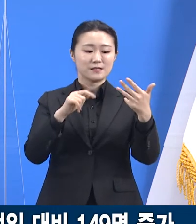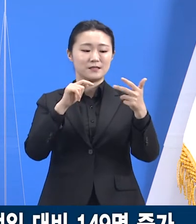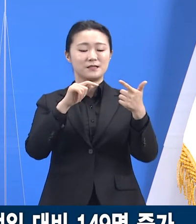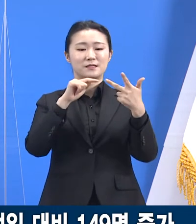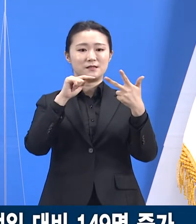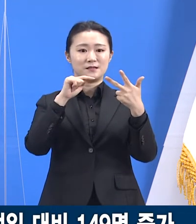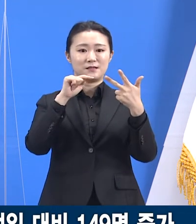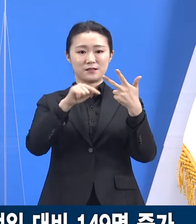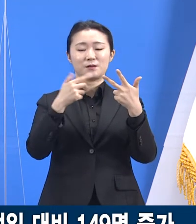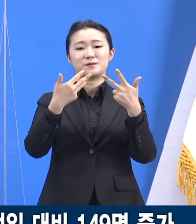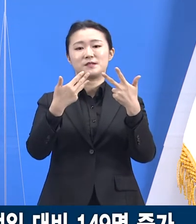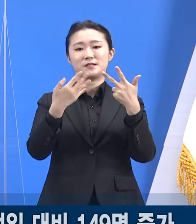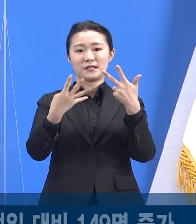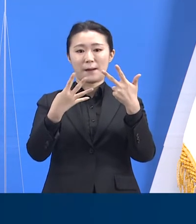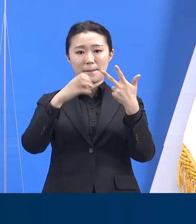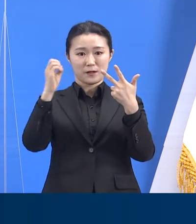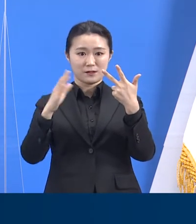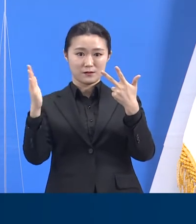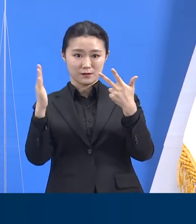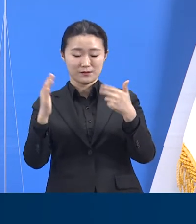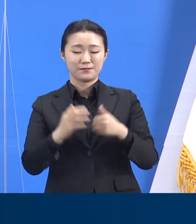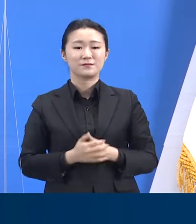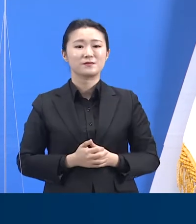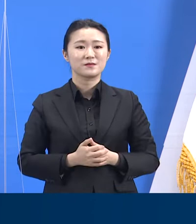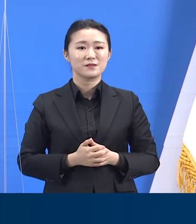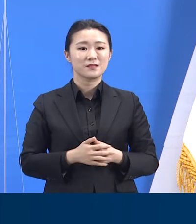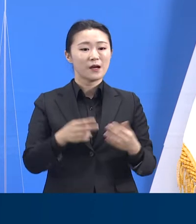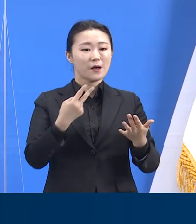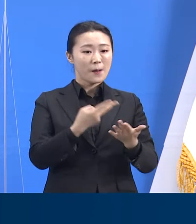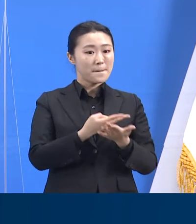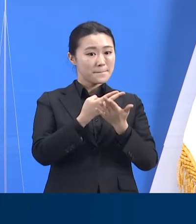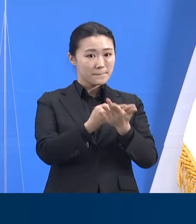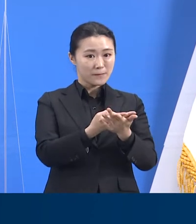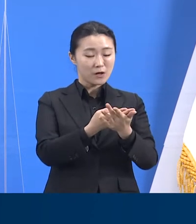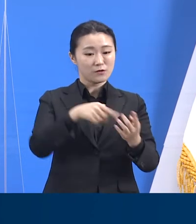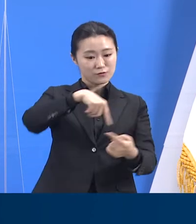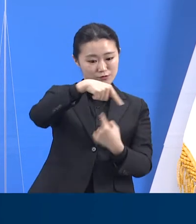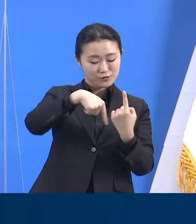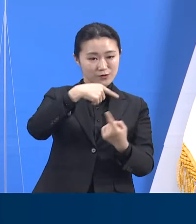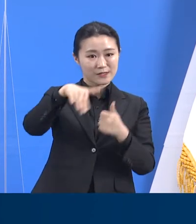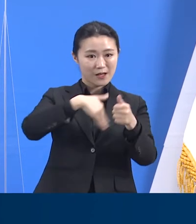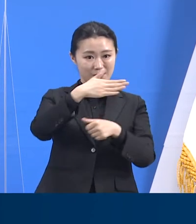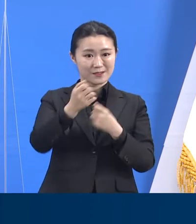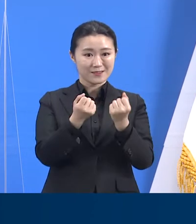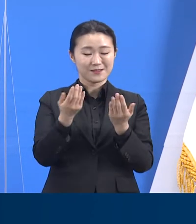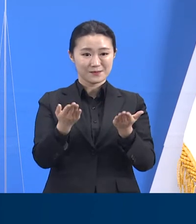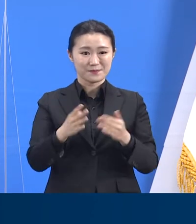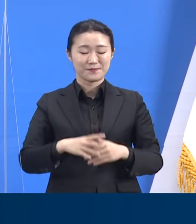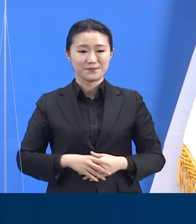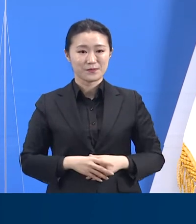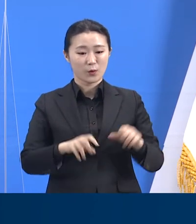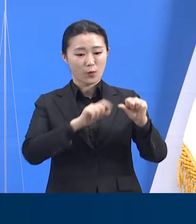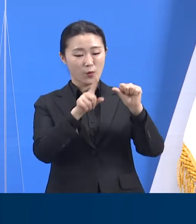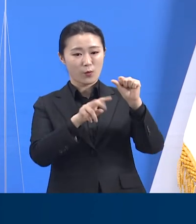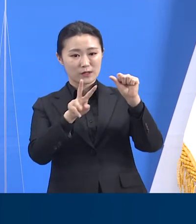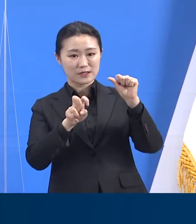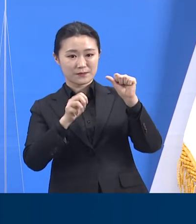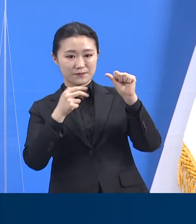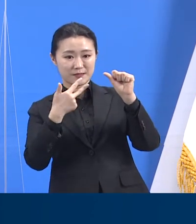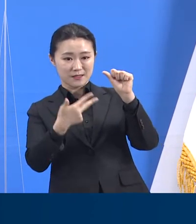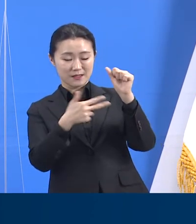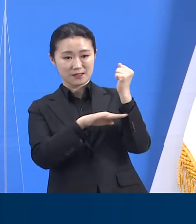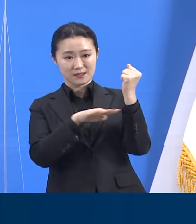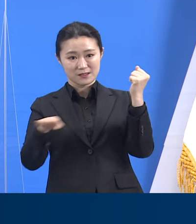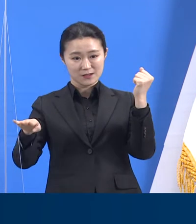경기도 코로나19 병상 운용 현황에 대하여 말씀드립니다. 5월 27일 20시 기준 일반과 중증